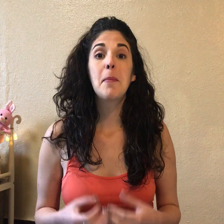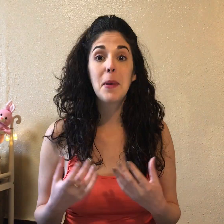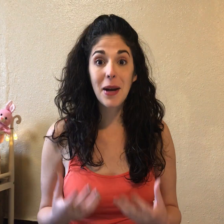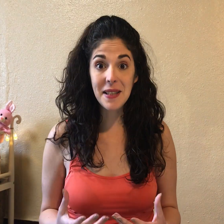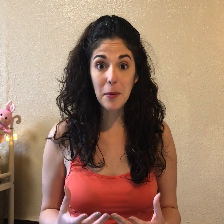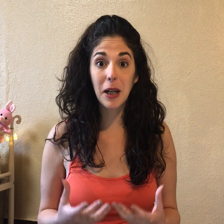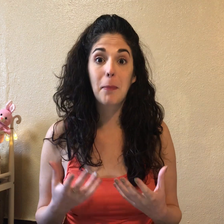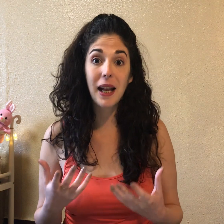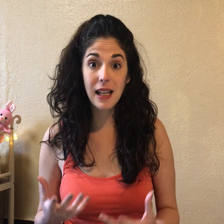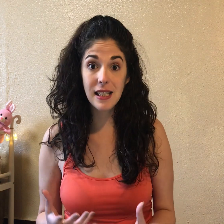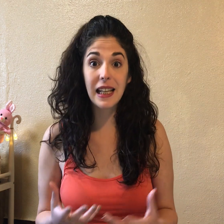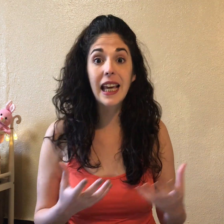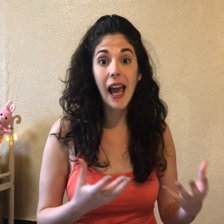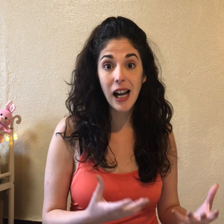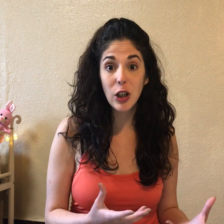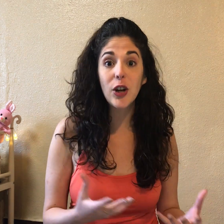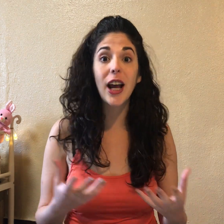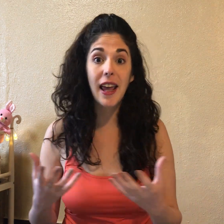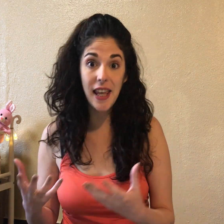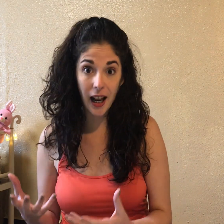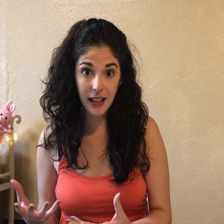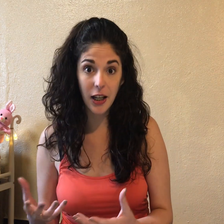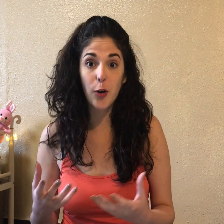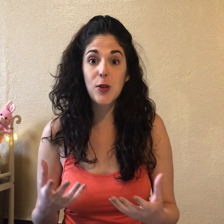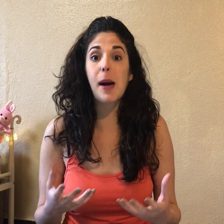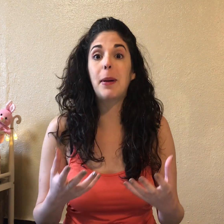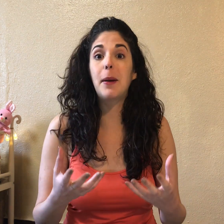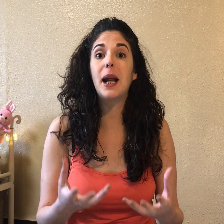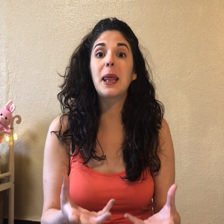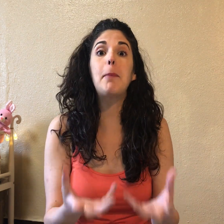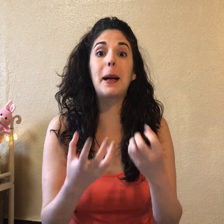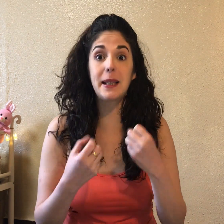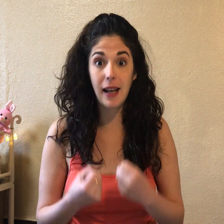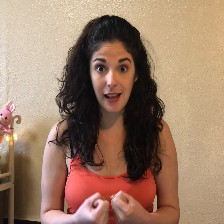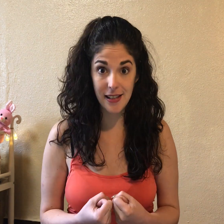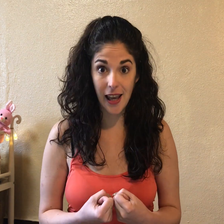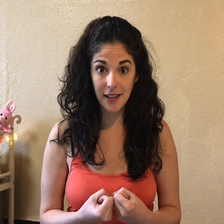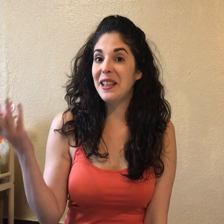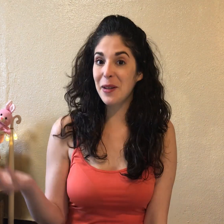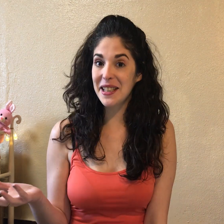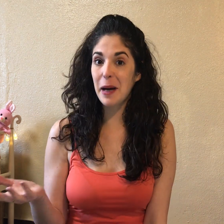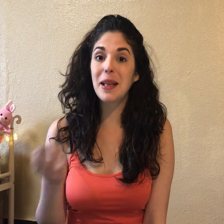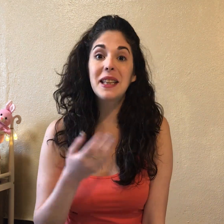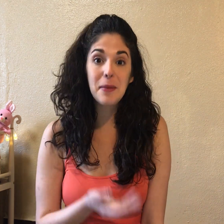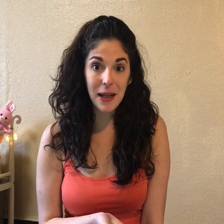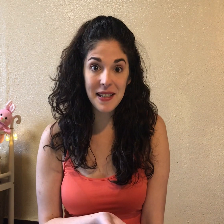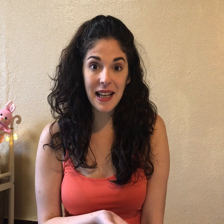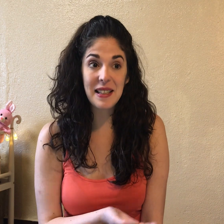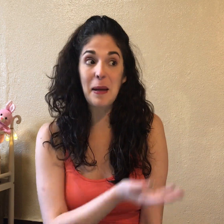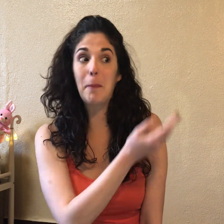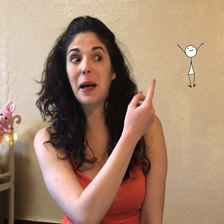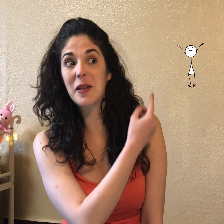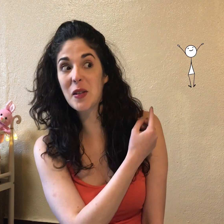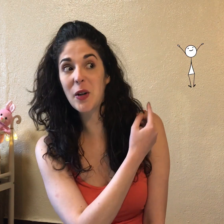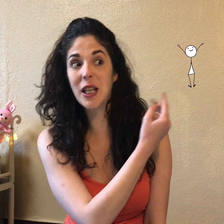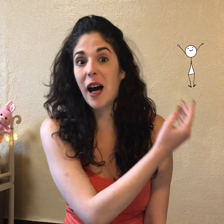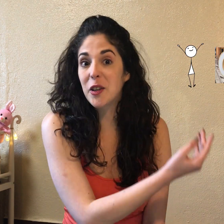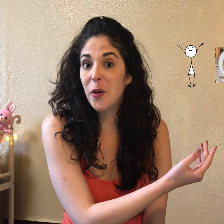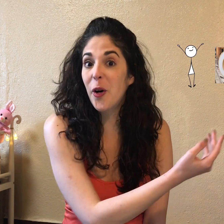Me va a servir para decir que algo es de alguien, o sea, para hablar de pertenencia. Y básicamente va a ser así, persona, ¿no?